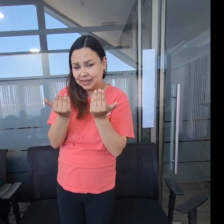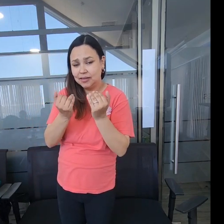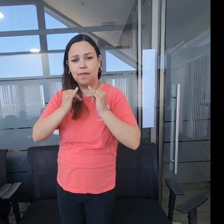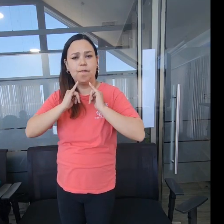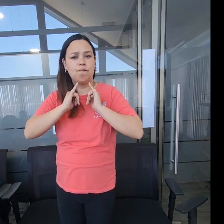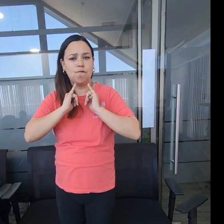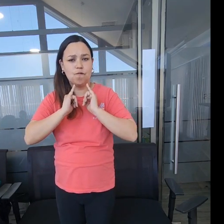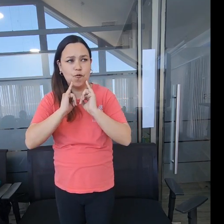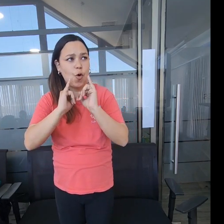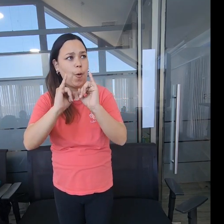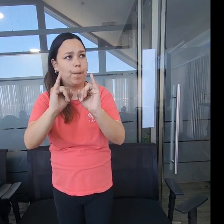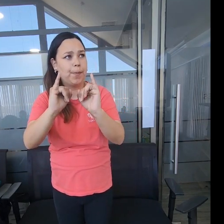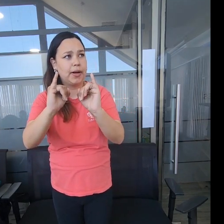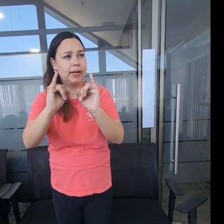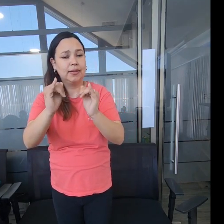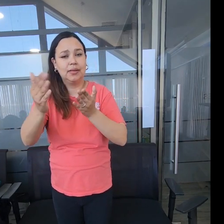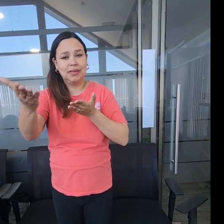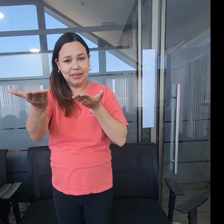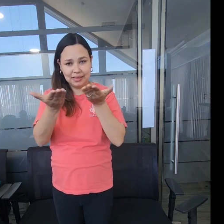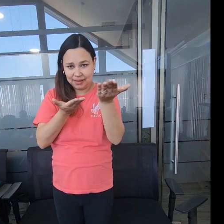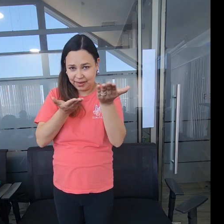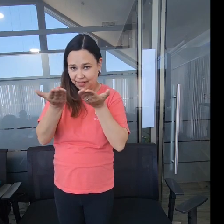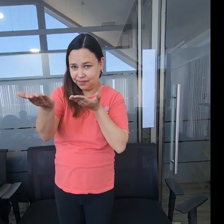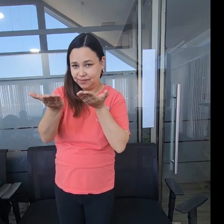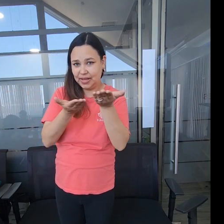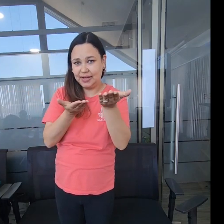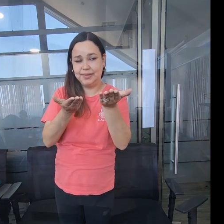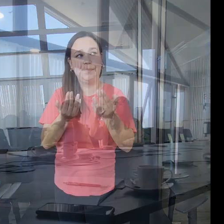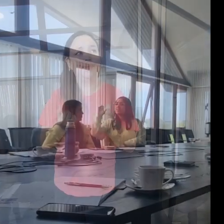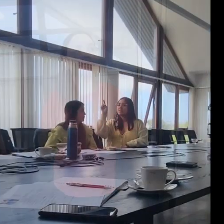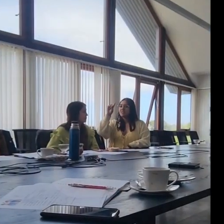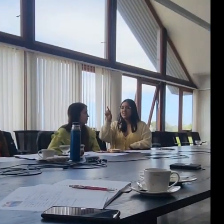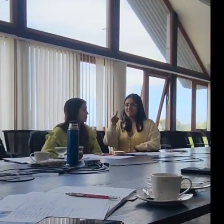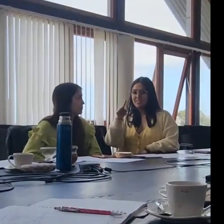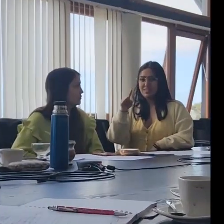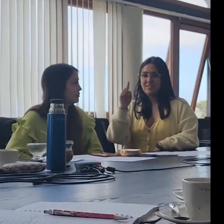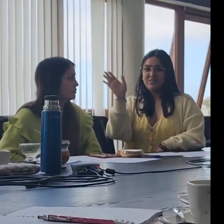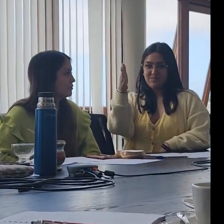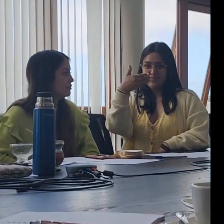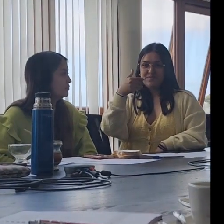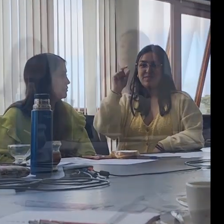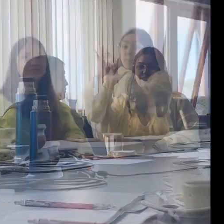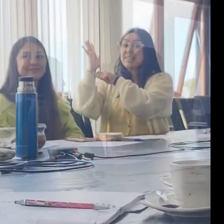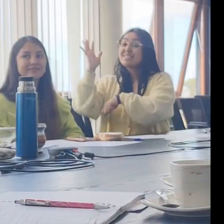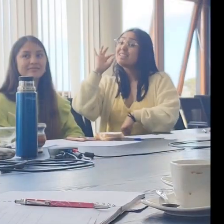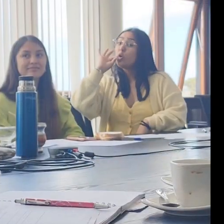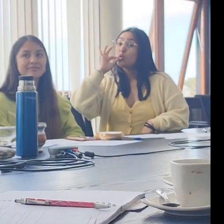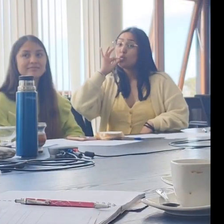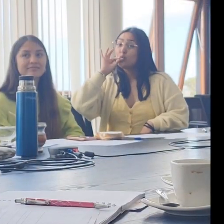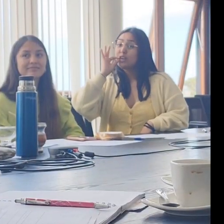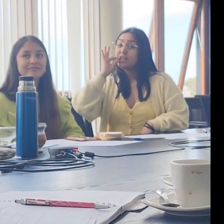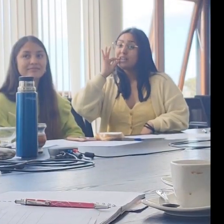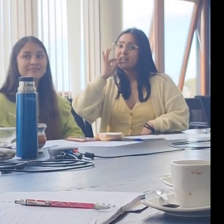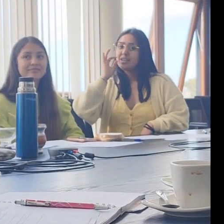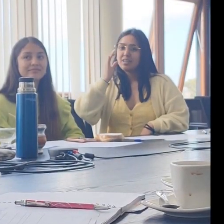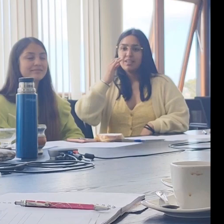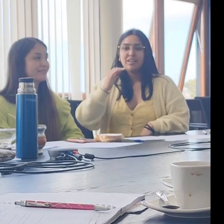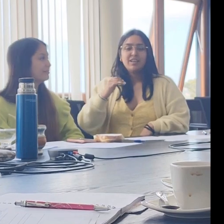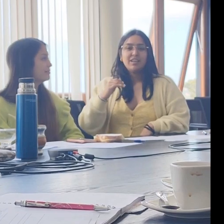en tres clases online y una clase con evaluación presencial, con un intérprete y una docente de lengua de señas sorda nativa. A respecto, Joel